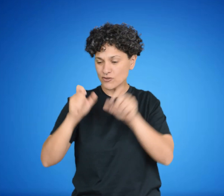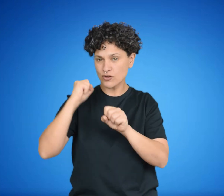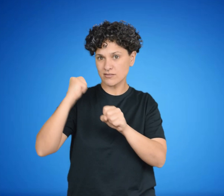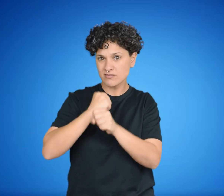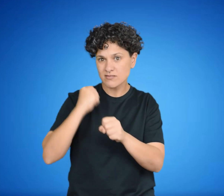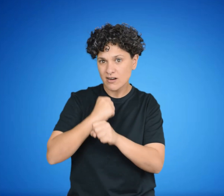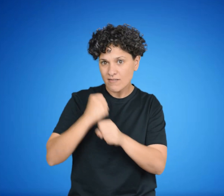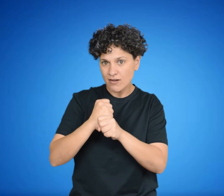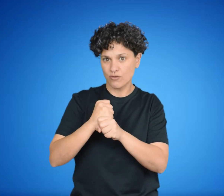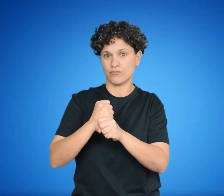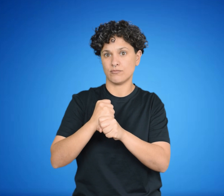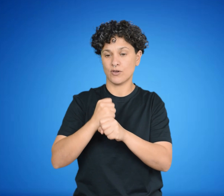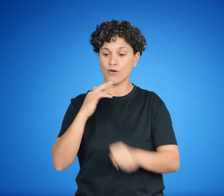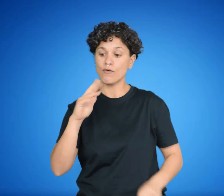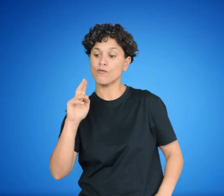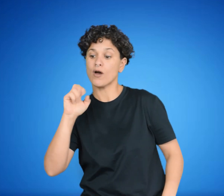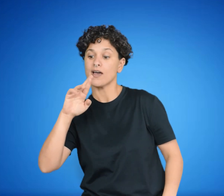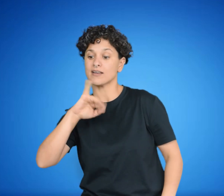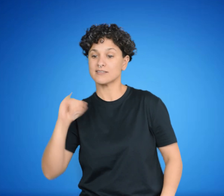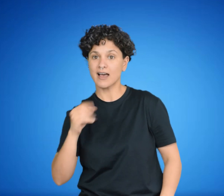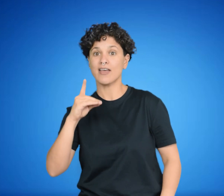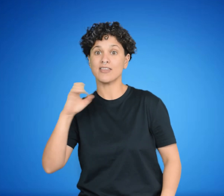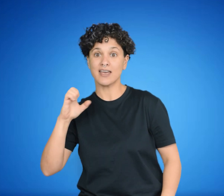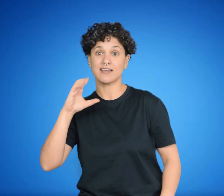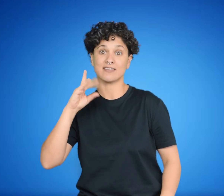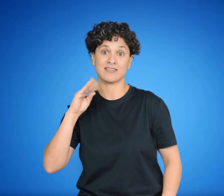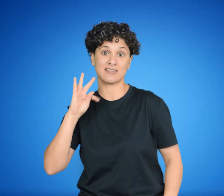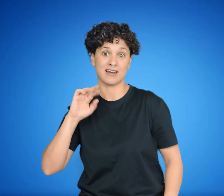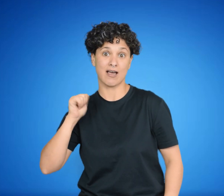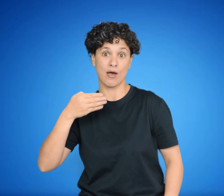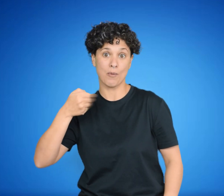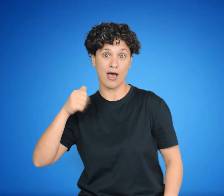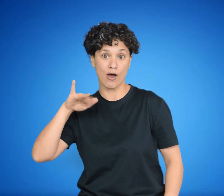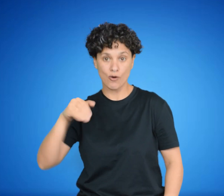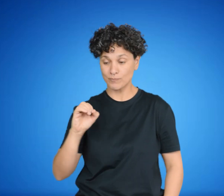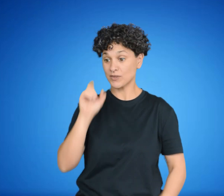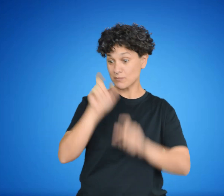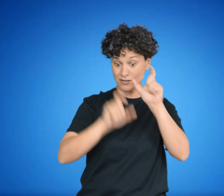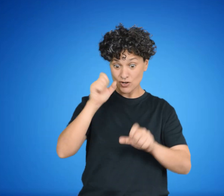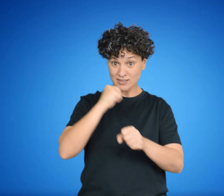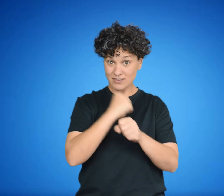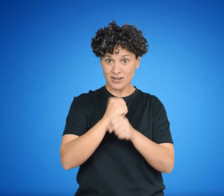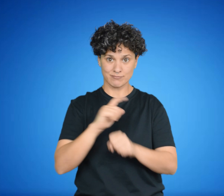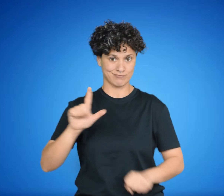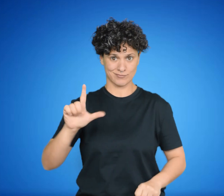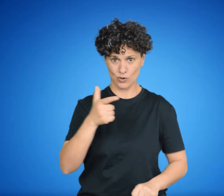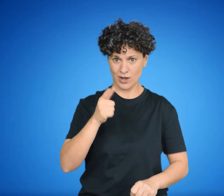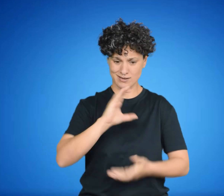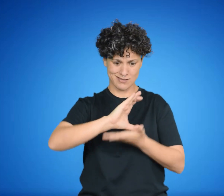producción, debe vender a los capitalistas su capacidad de trabajo, con la que ellos producirán bienes de consumo,